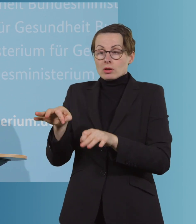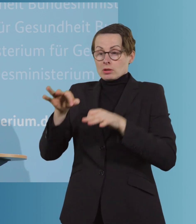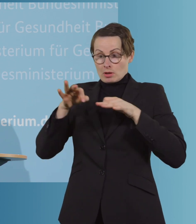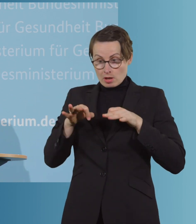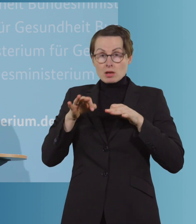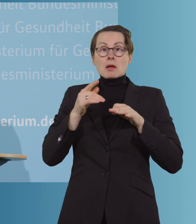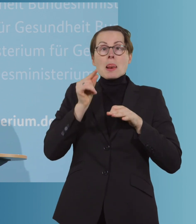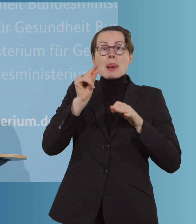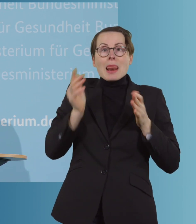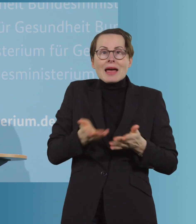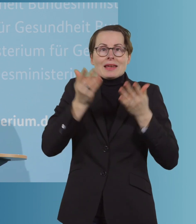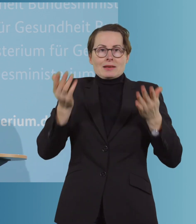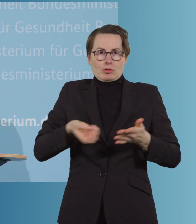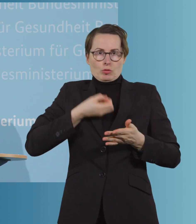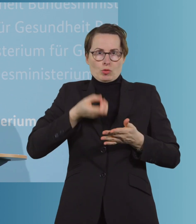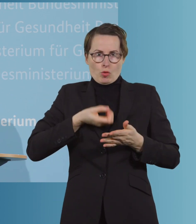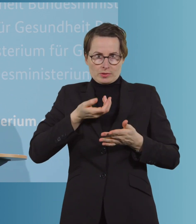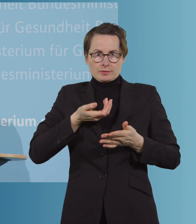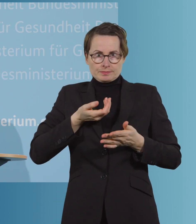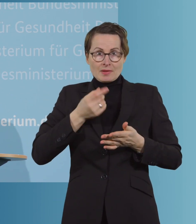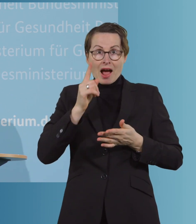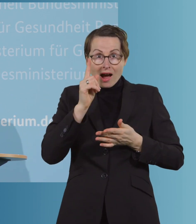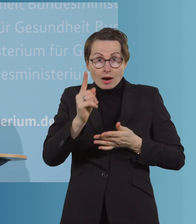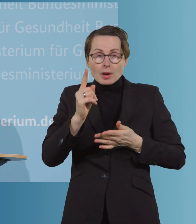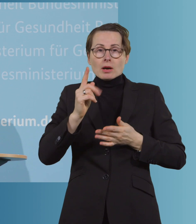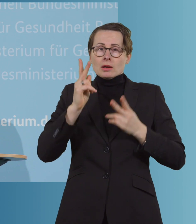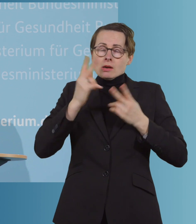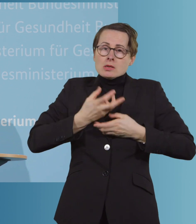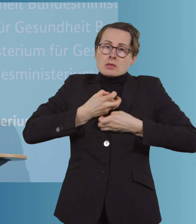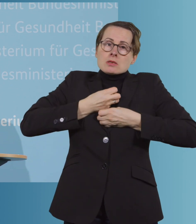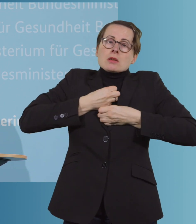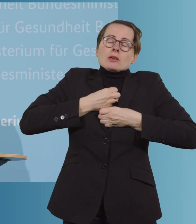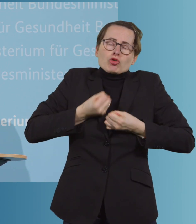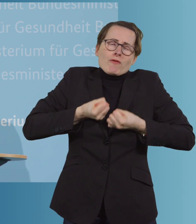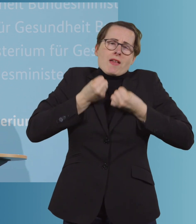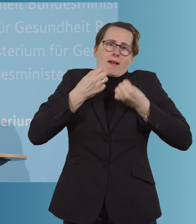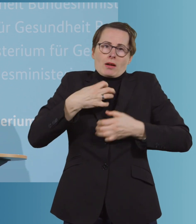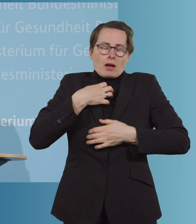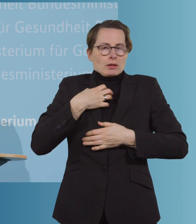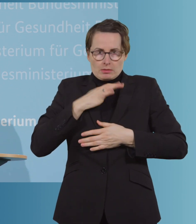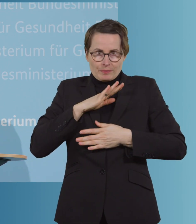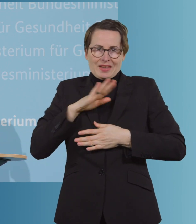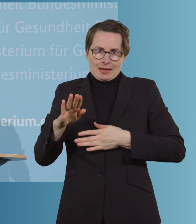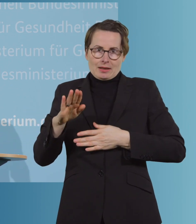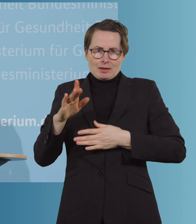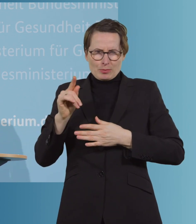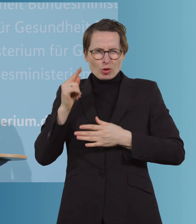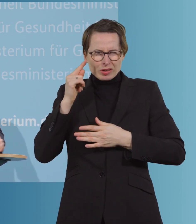was vermieden werden soll, nämlich, dass es zu einer wirklich schweren Erkrankung kommt, mit Behandlungspflichtigkeit,